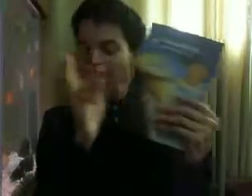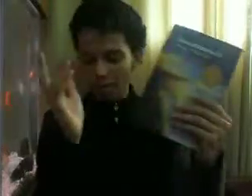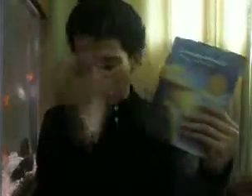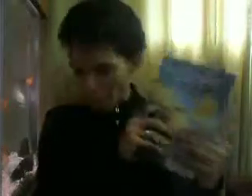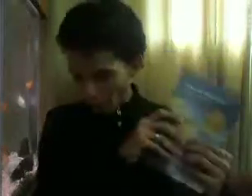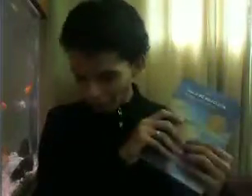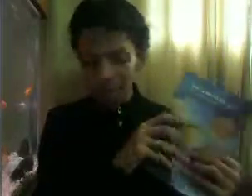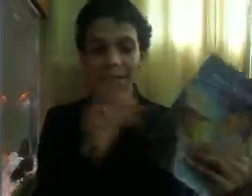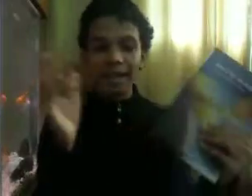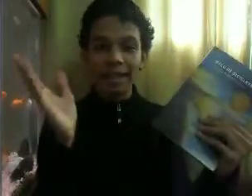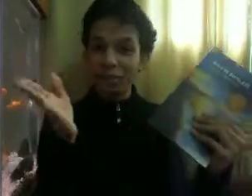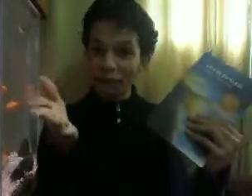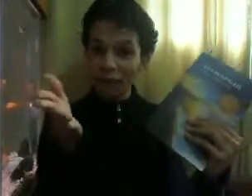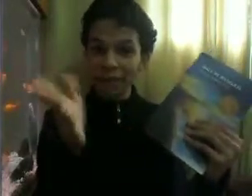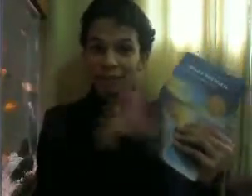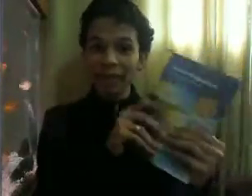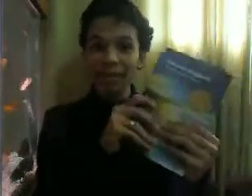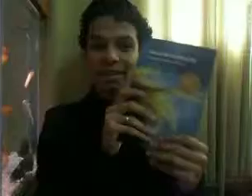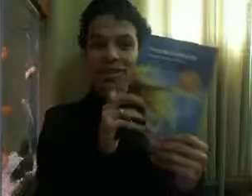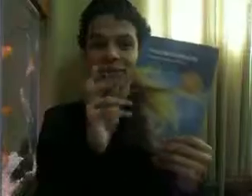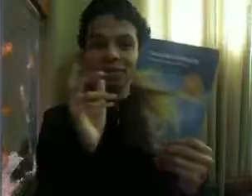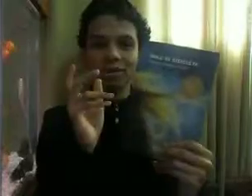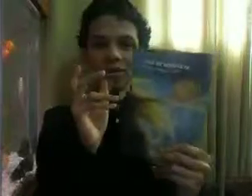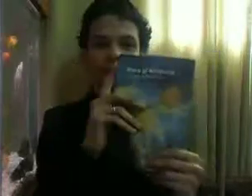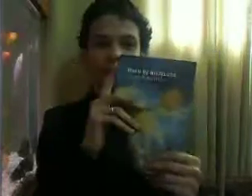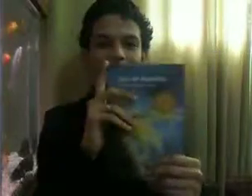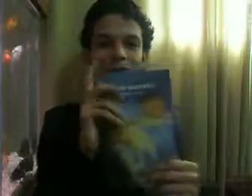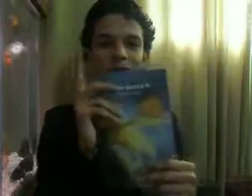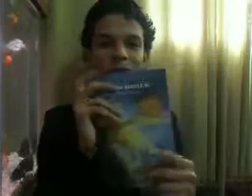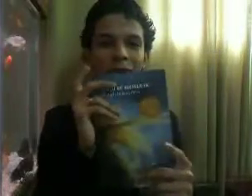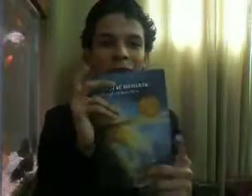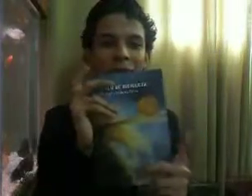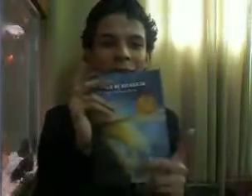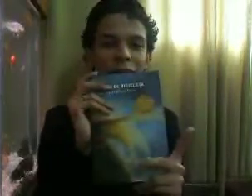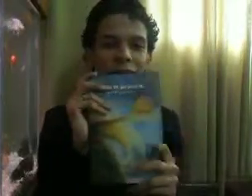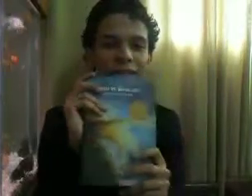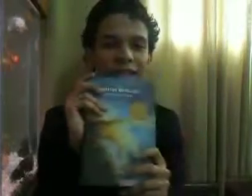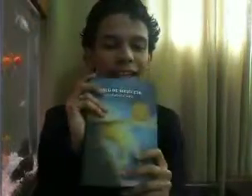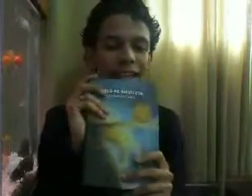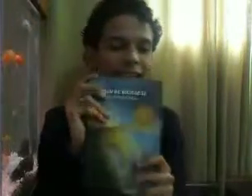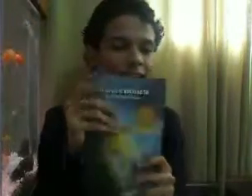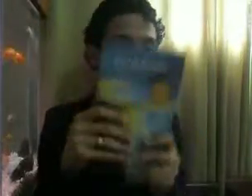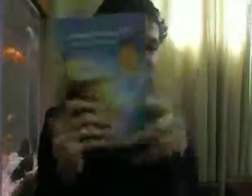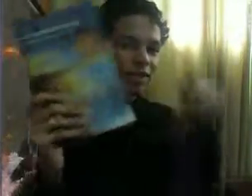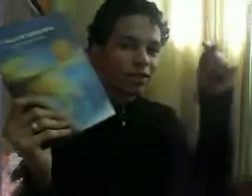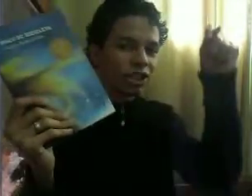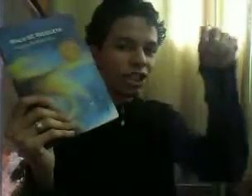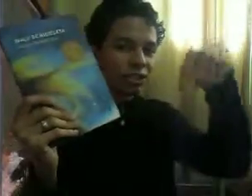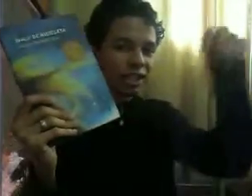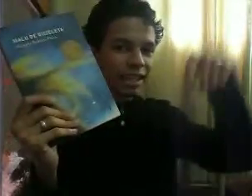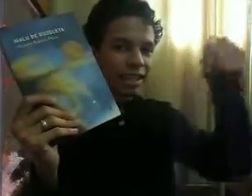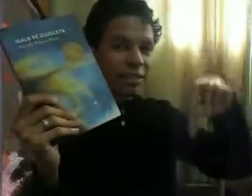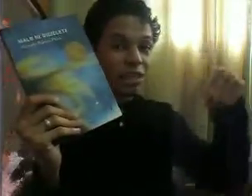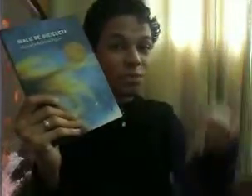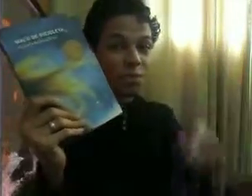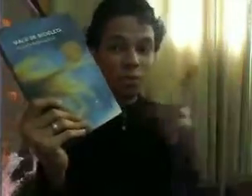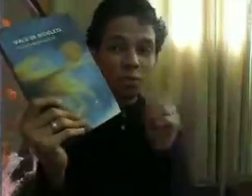e tem um filme também falando sobre Malu de Bicicleta, tá? Eu vou deixar o link ali embaixo, porque eu